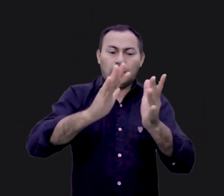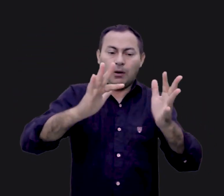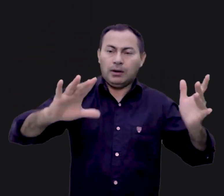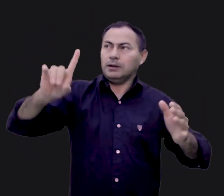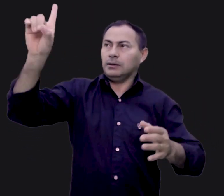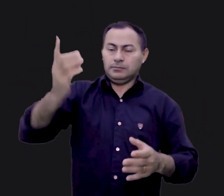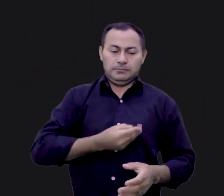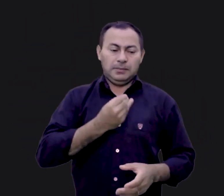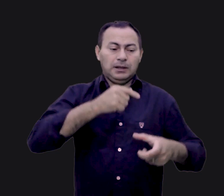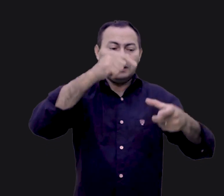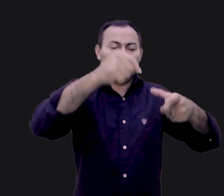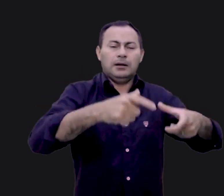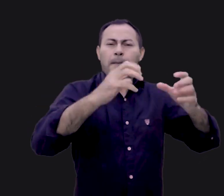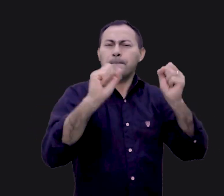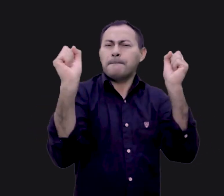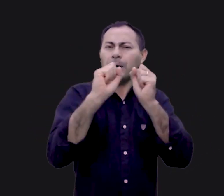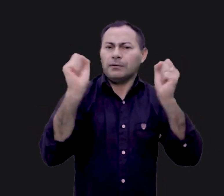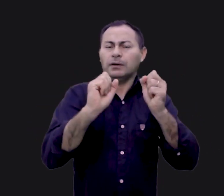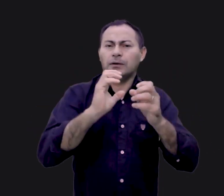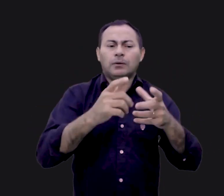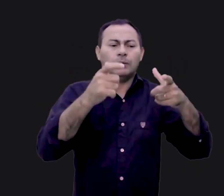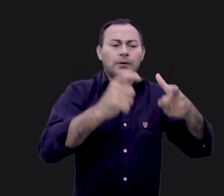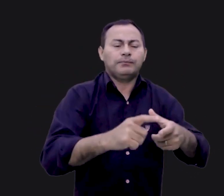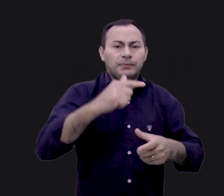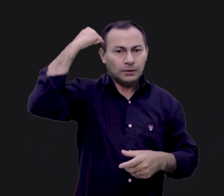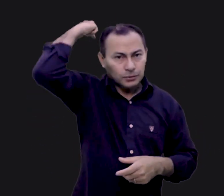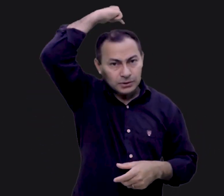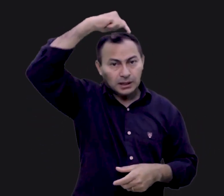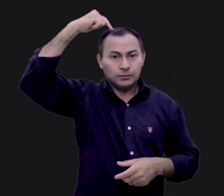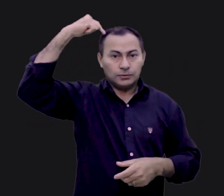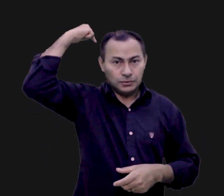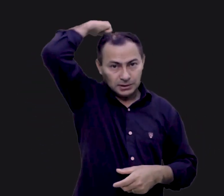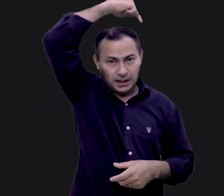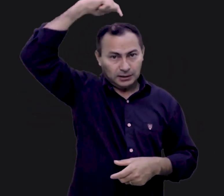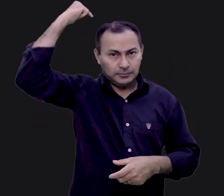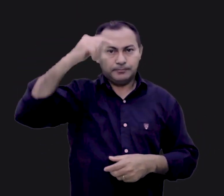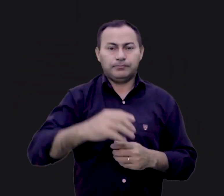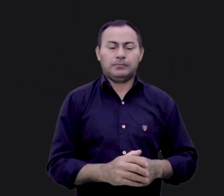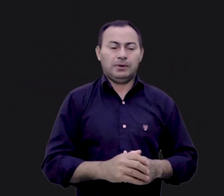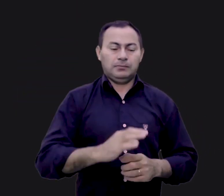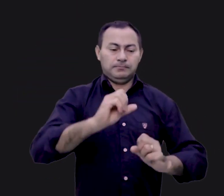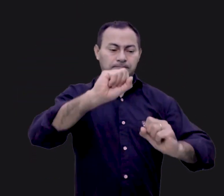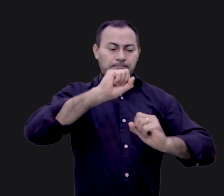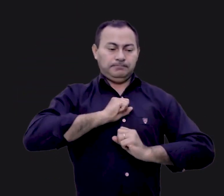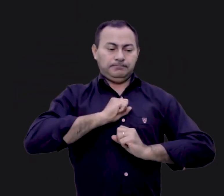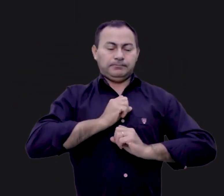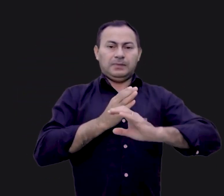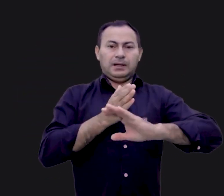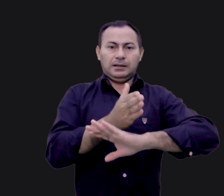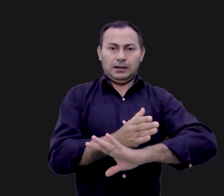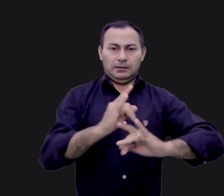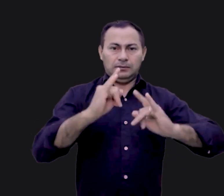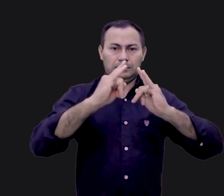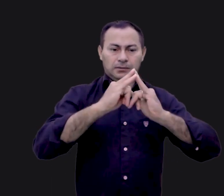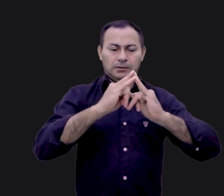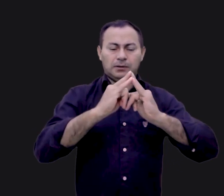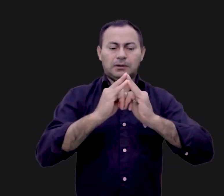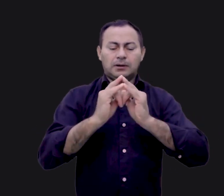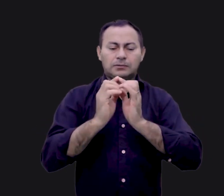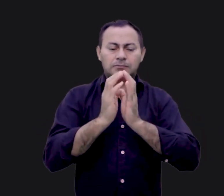de Deus habitava naquele maravilhoso lugar chamado santo dos santos. Como o sacerdote entrava na tenda de adoração e se movia